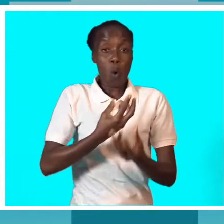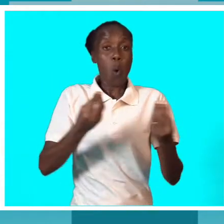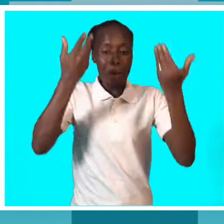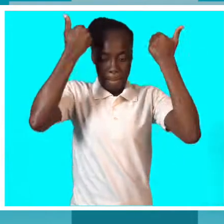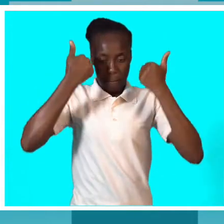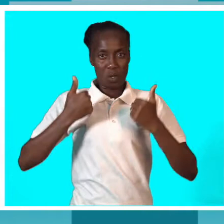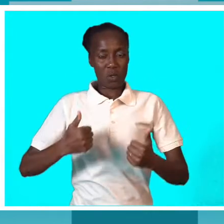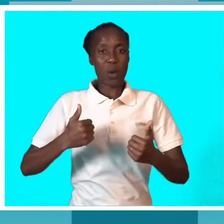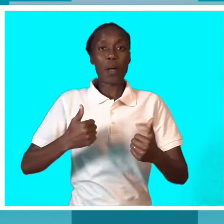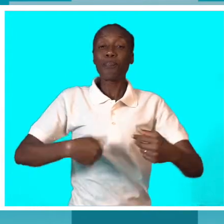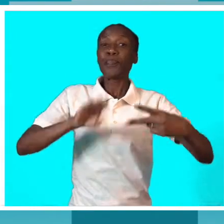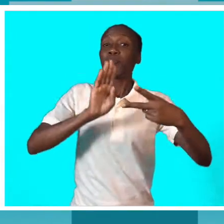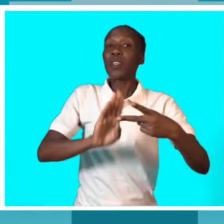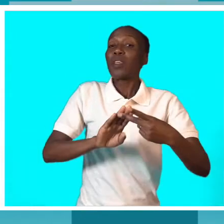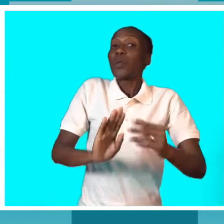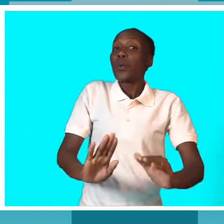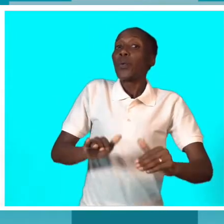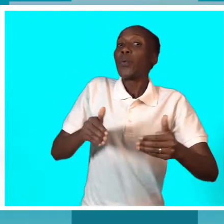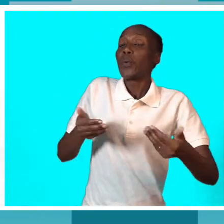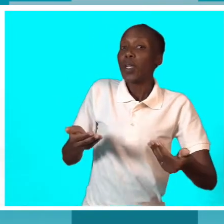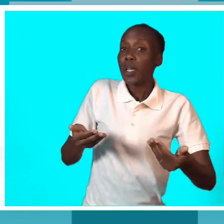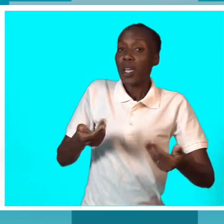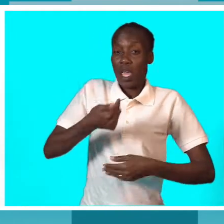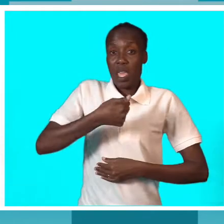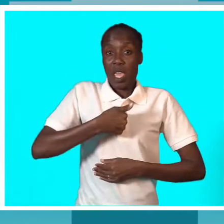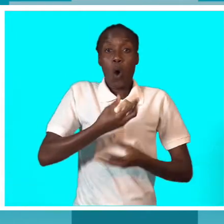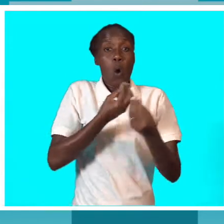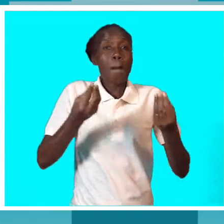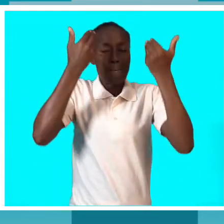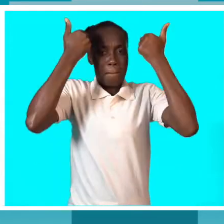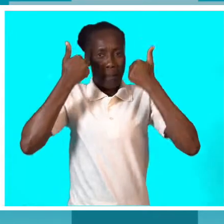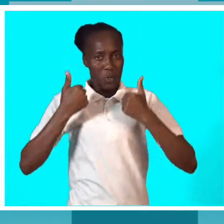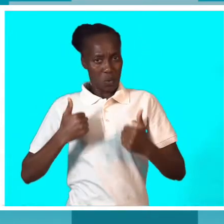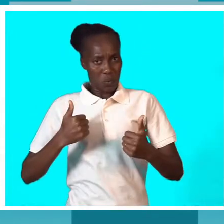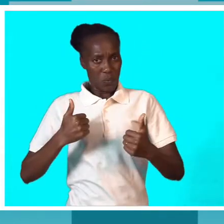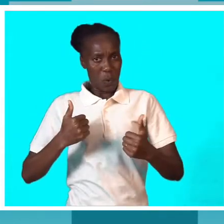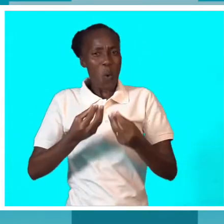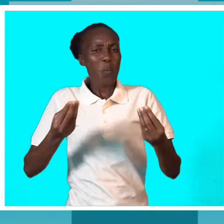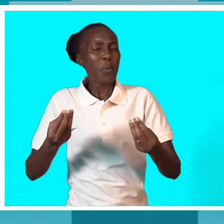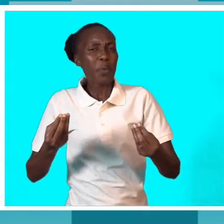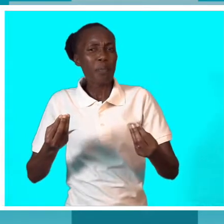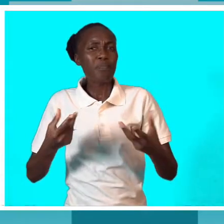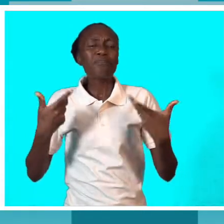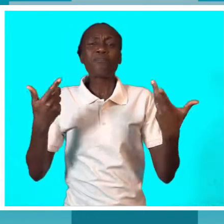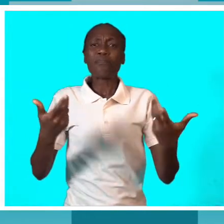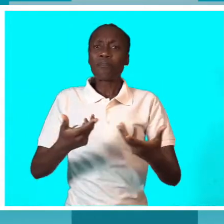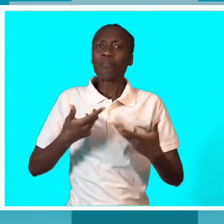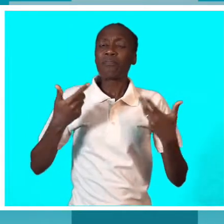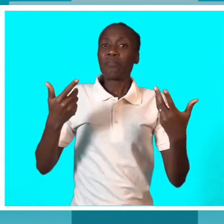sou como indivíduo animal. Então, aqui a autoestima e a